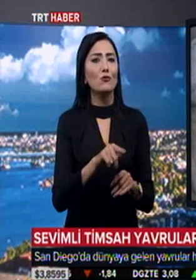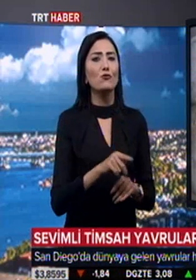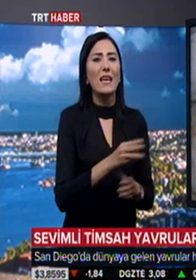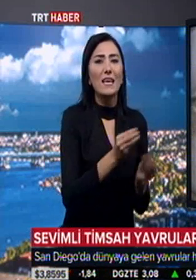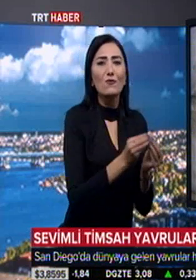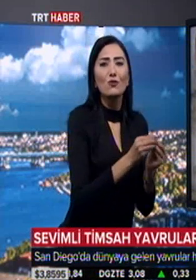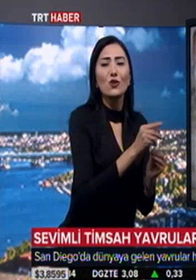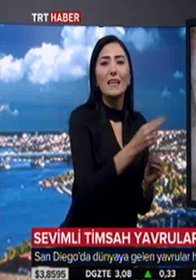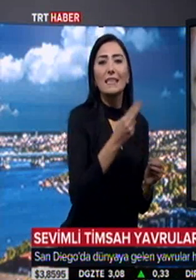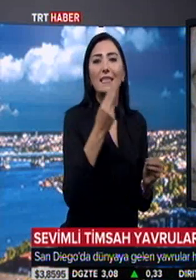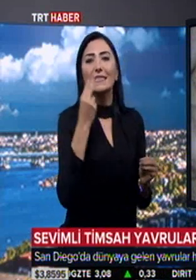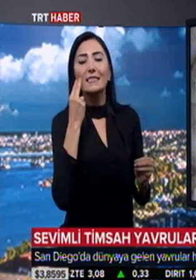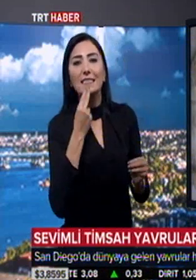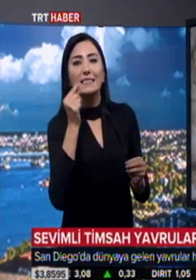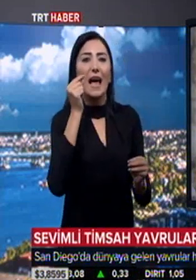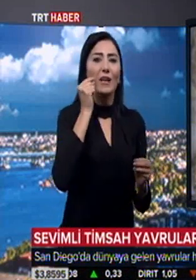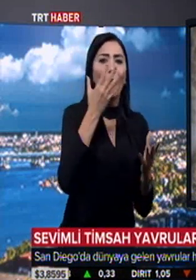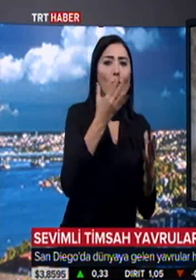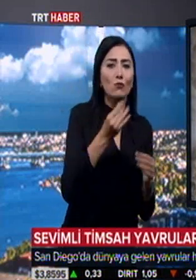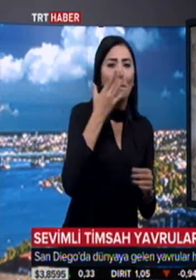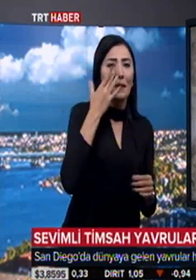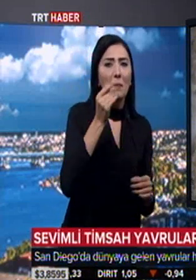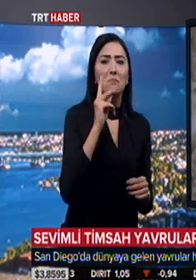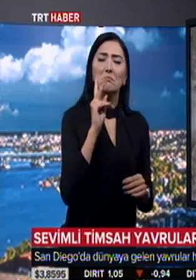Yavruların cinsiyetini belirlemek birkaç gün sürüyor.